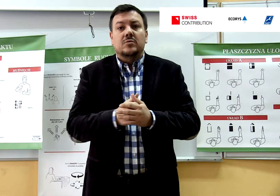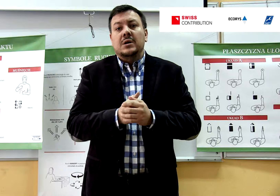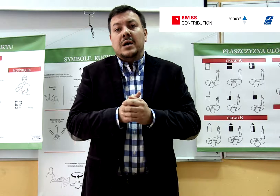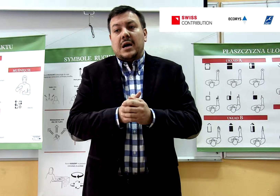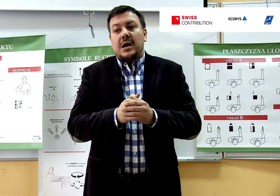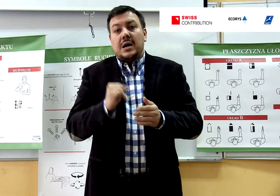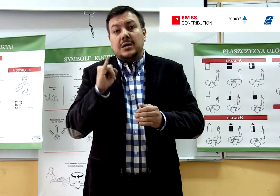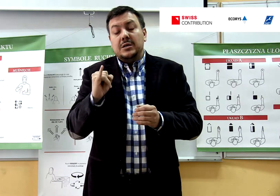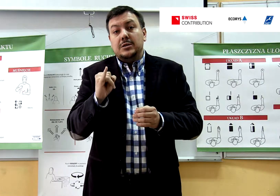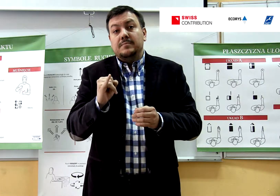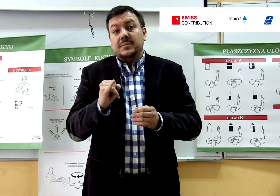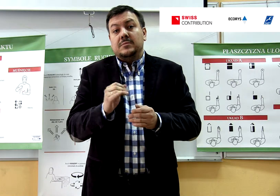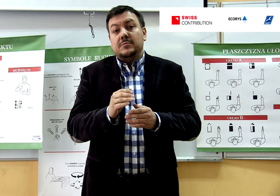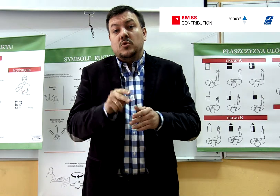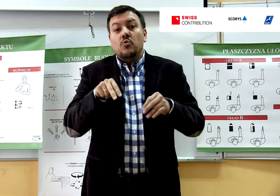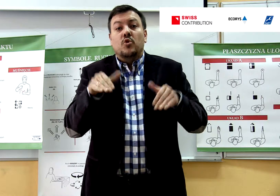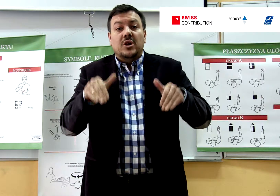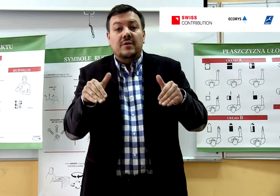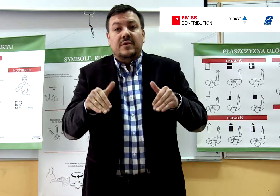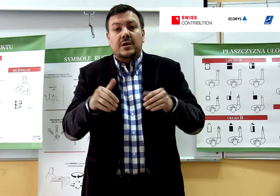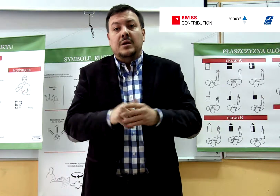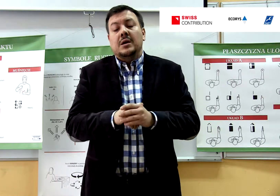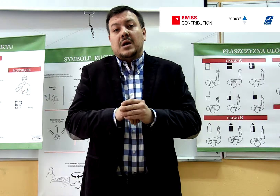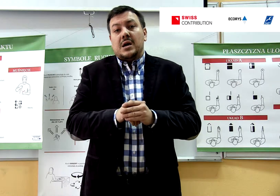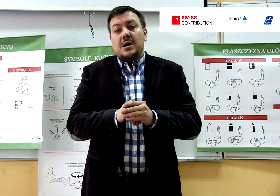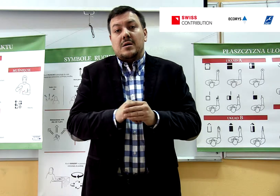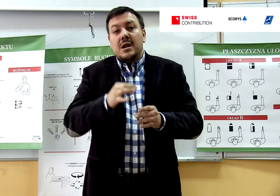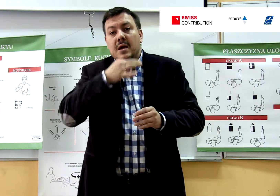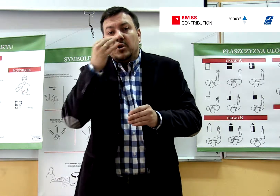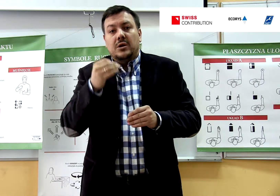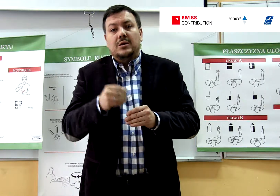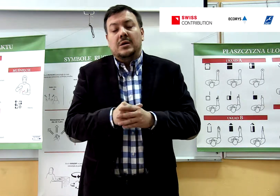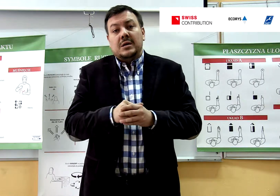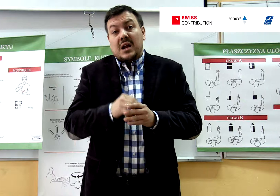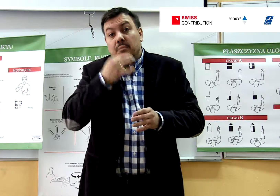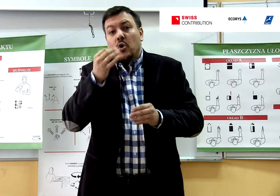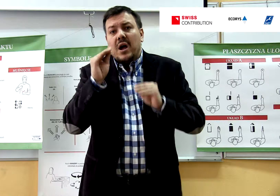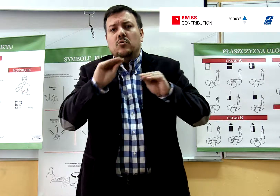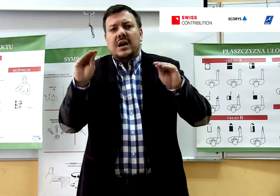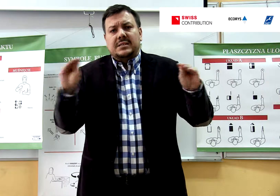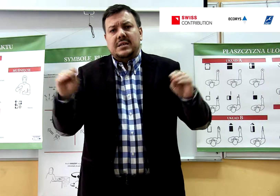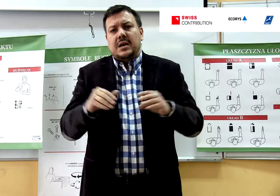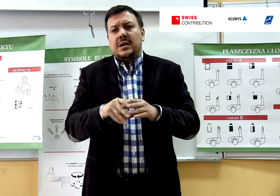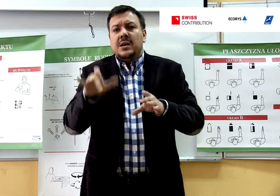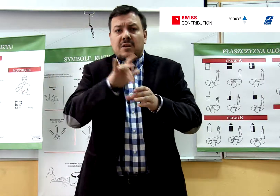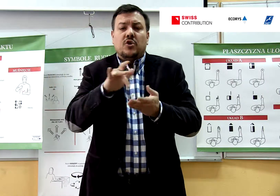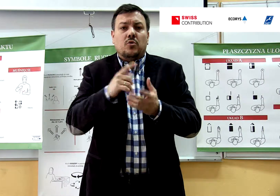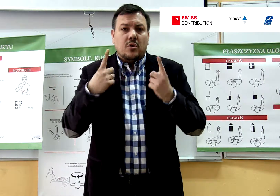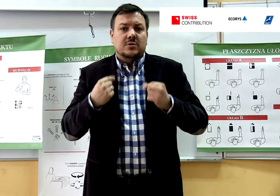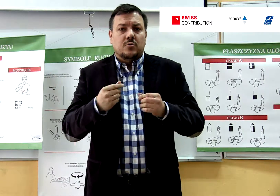i umożliwić lepszą edukację wśród osób